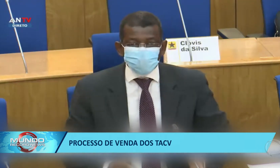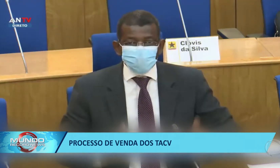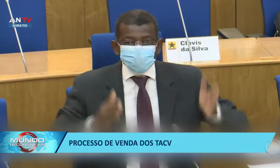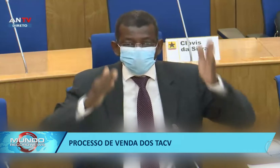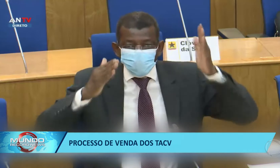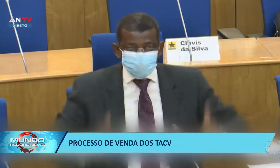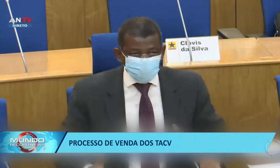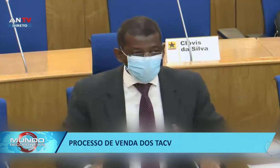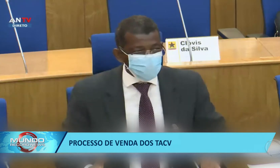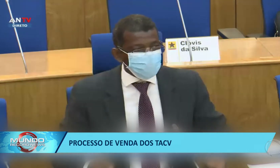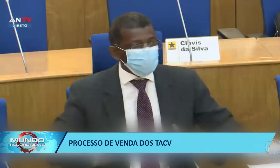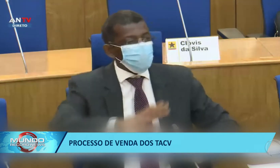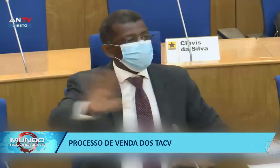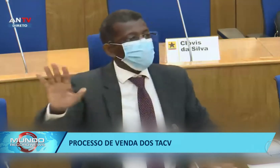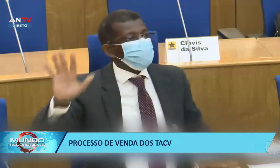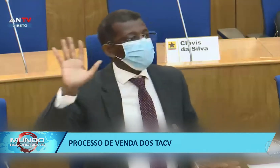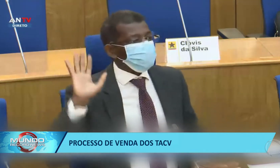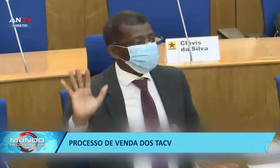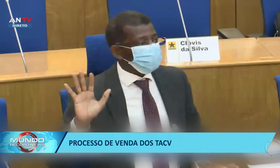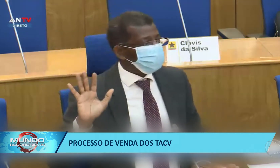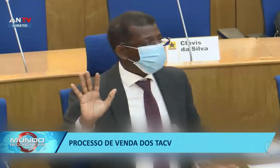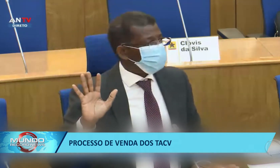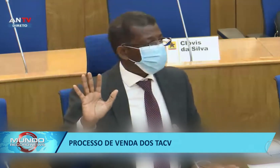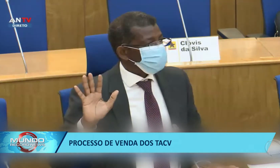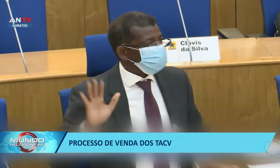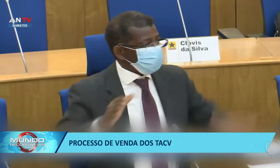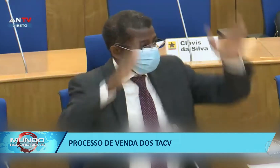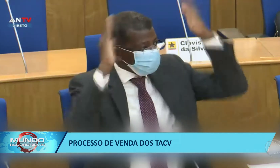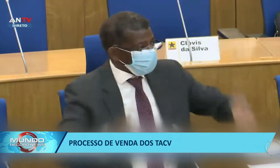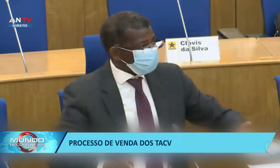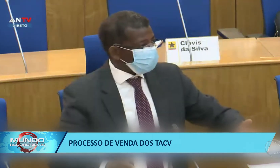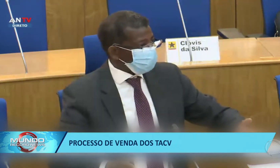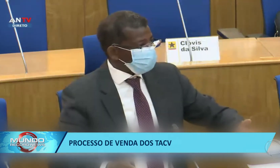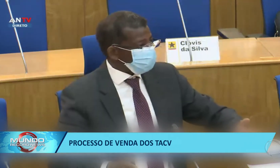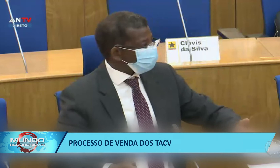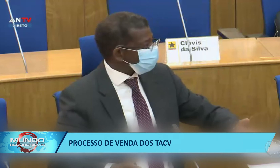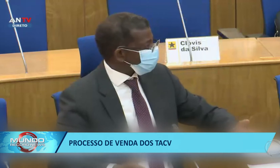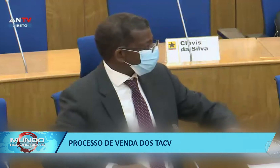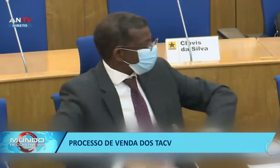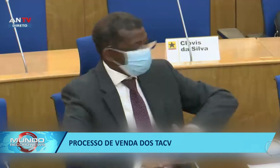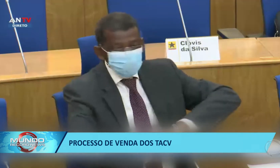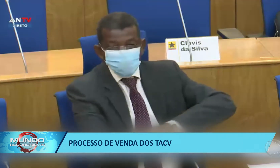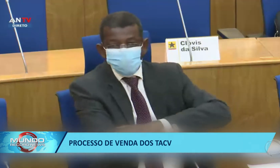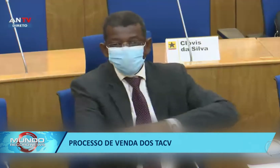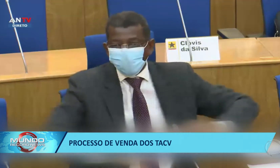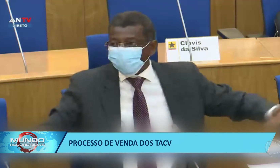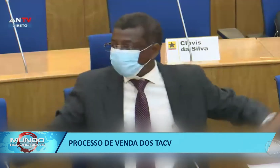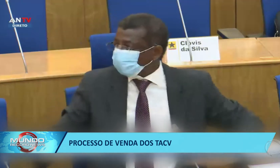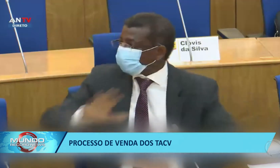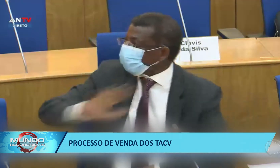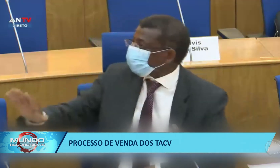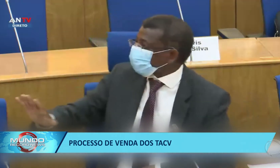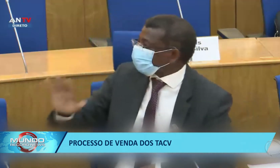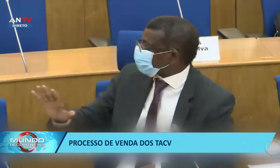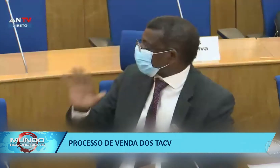vezes e reafirmou é que não haveria mais avalhos. Que havia, digamos, a privatização e eliminar-se